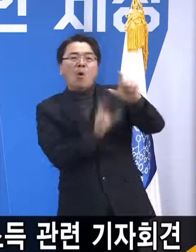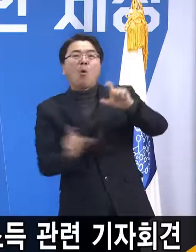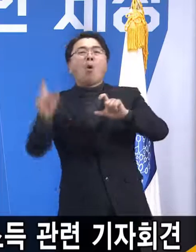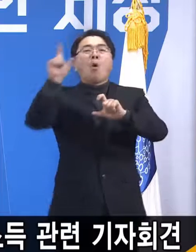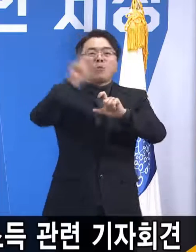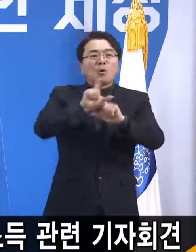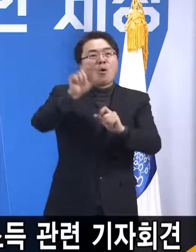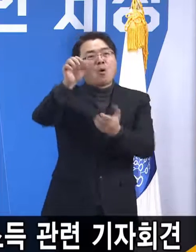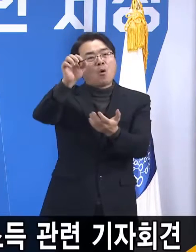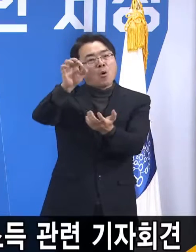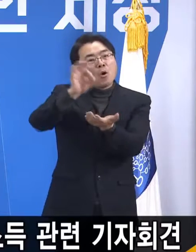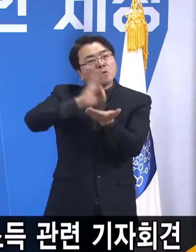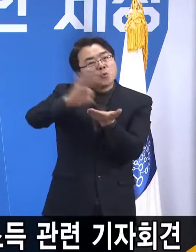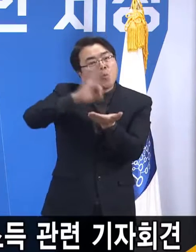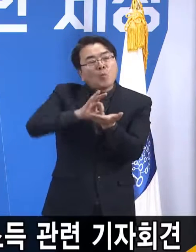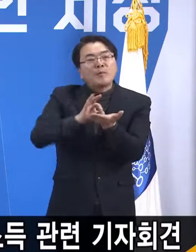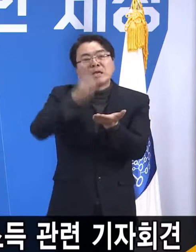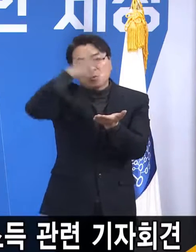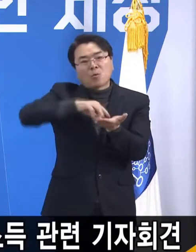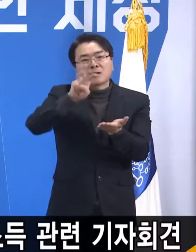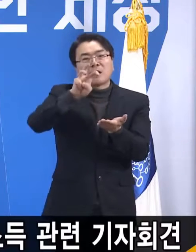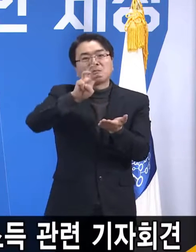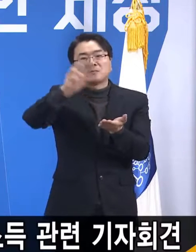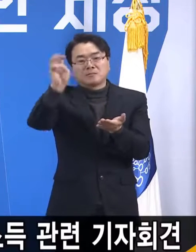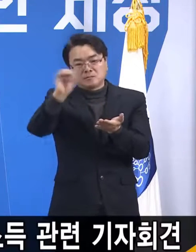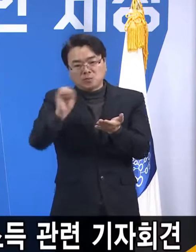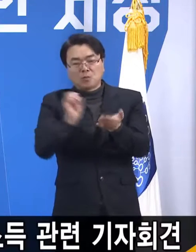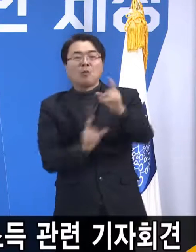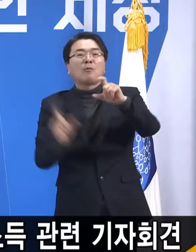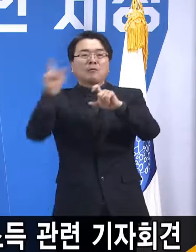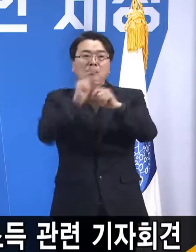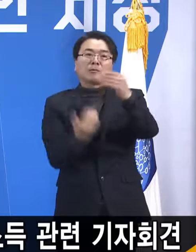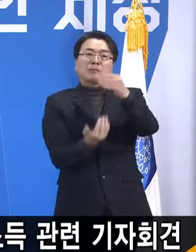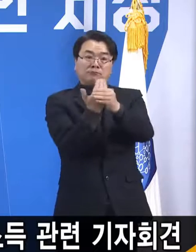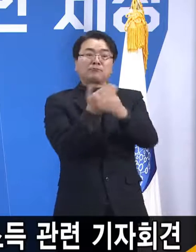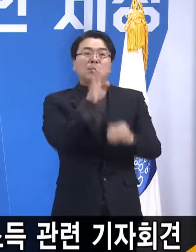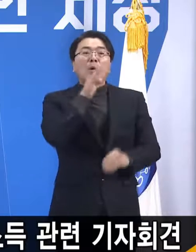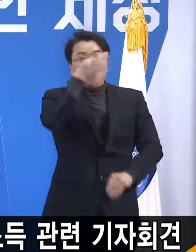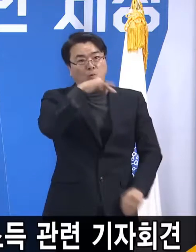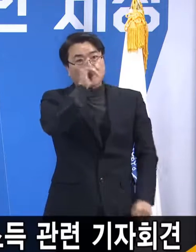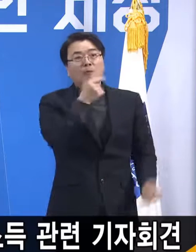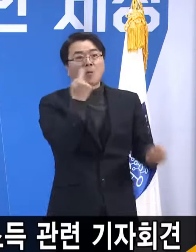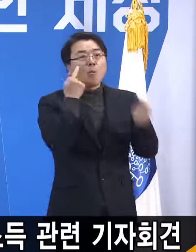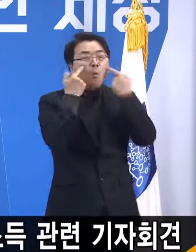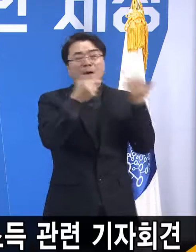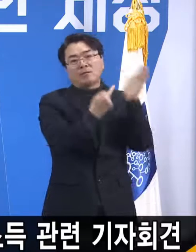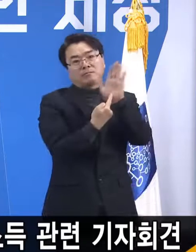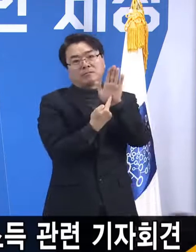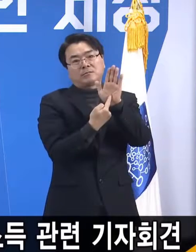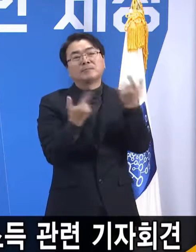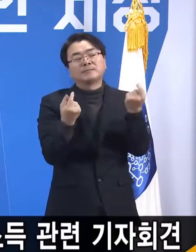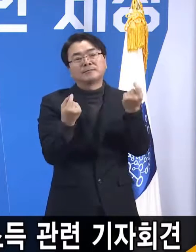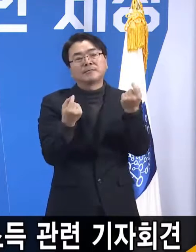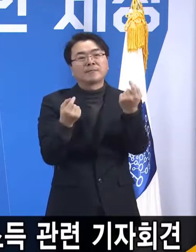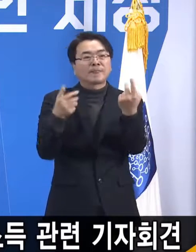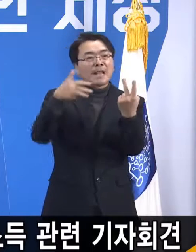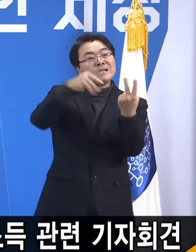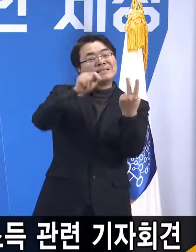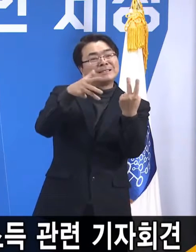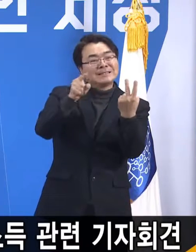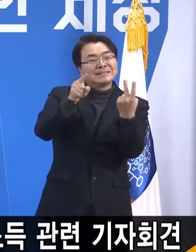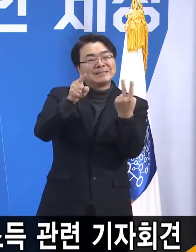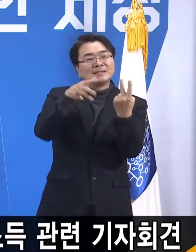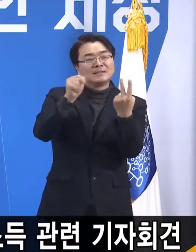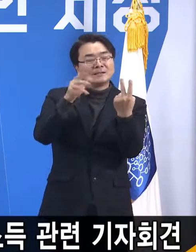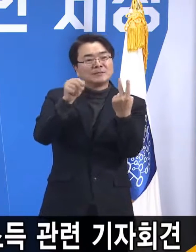KDI의 발표입니다. 당연히 효과가 있다는 뜻이고 2차 재난지원금은 지금 첫 번째